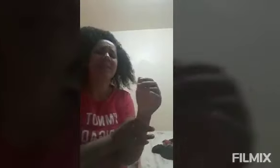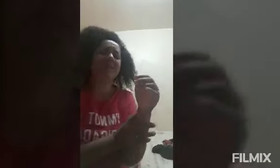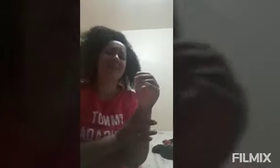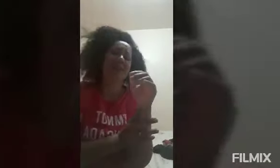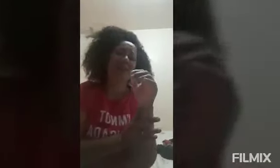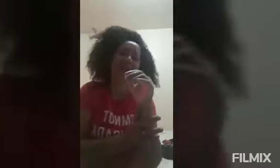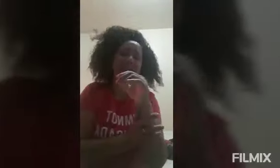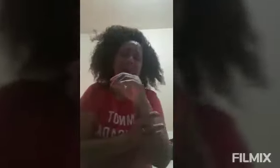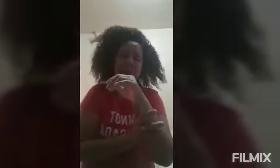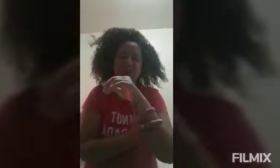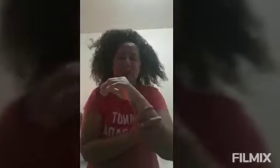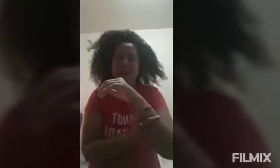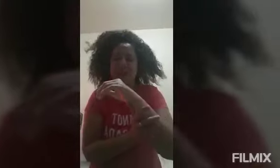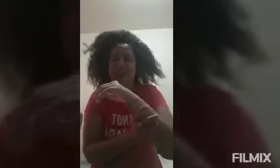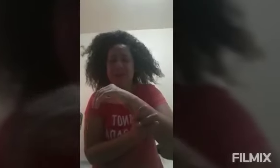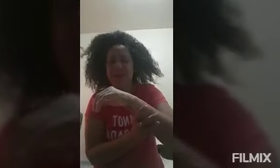Não sei o que que é isso. Eu não posso abaixar minha mão.